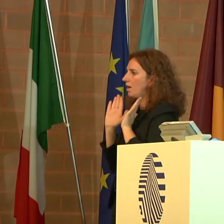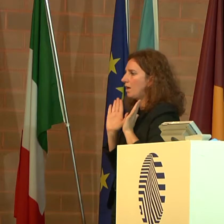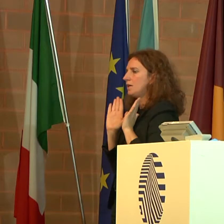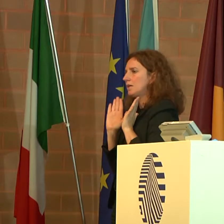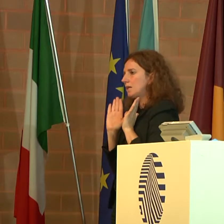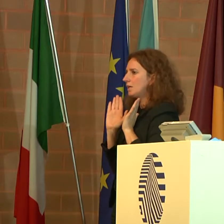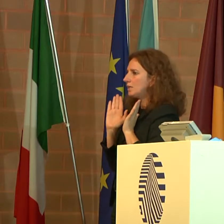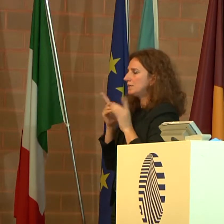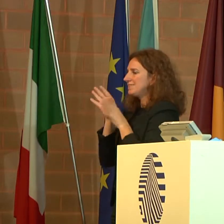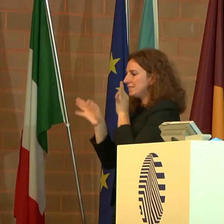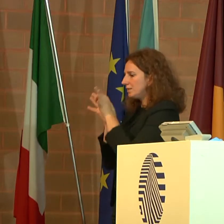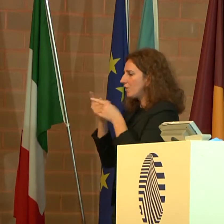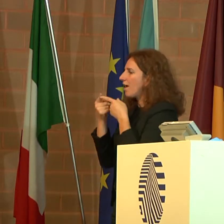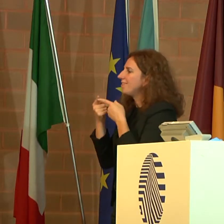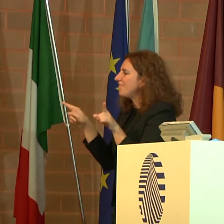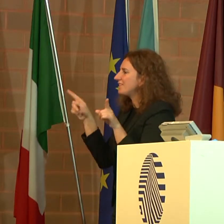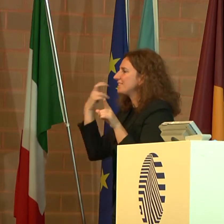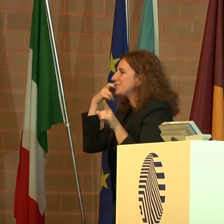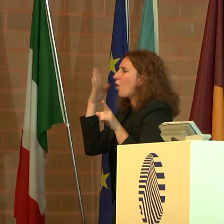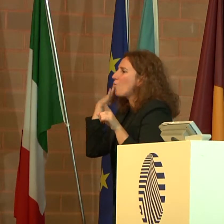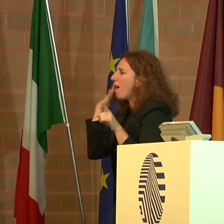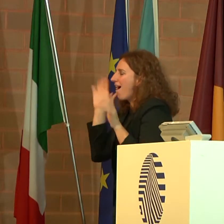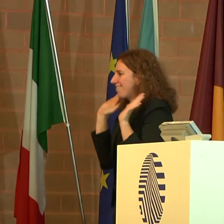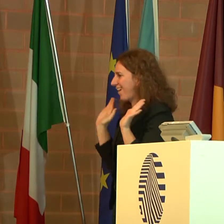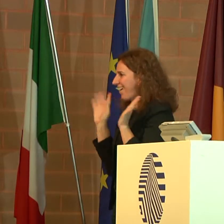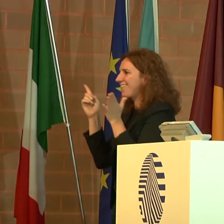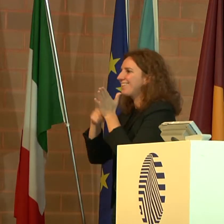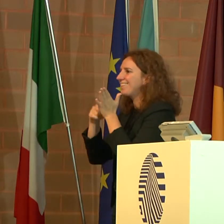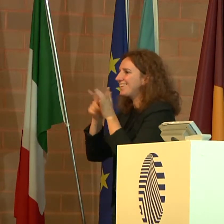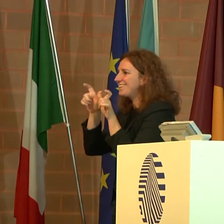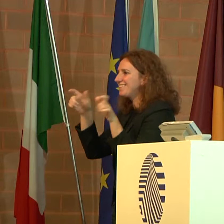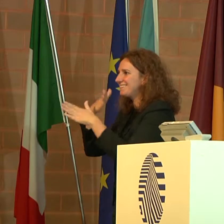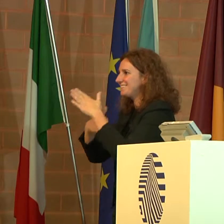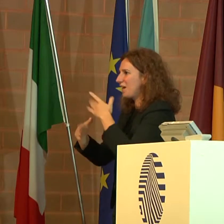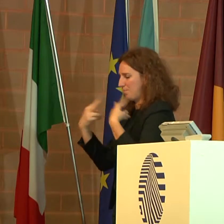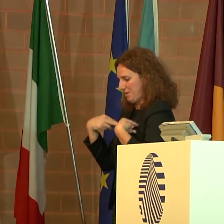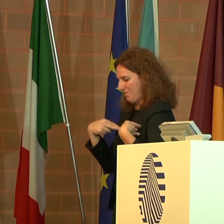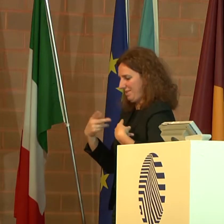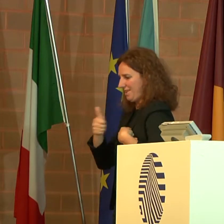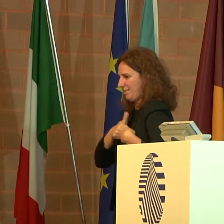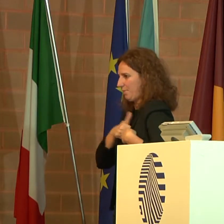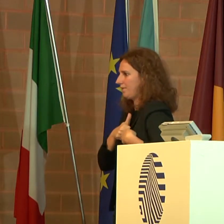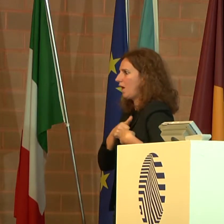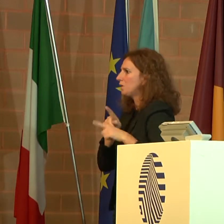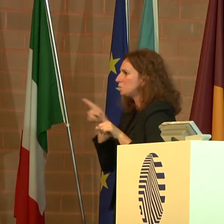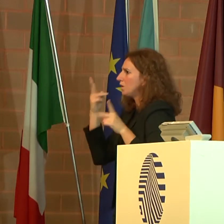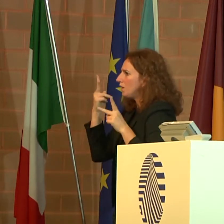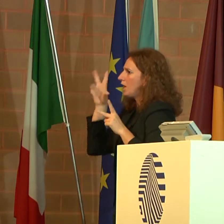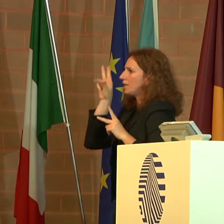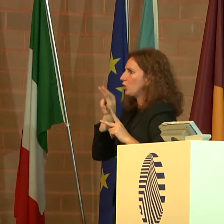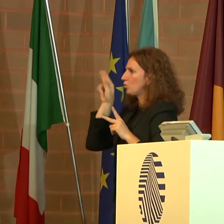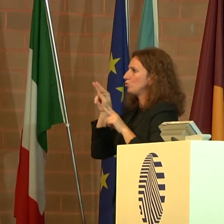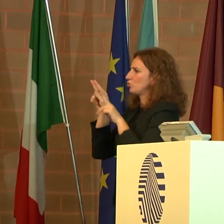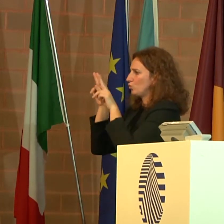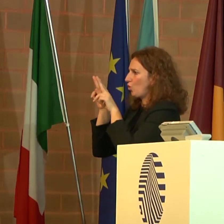parte della diversità umana. Il diritto dei disabili a una vita indipendente è riconosciuto dalla Convenzione delle